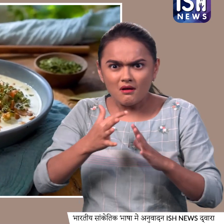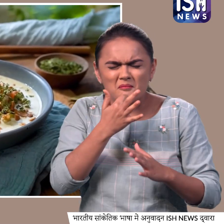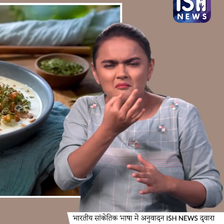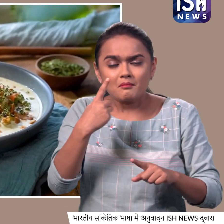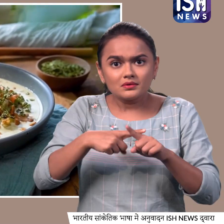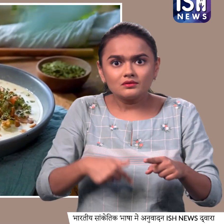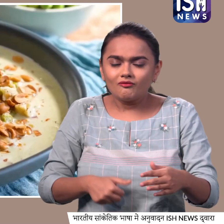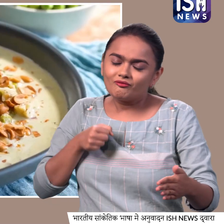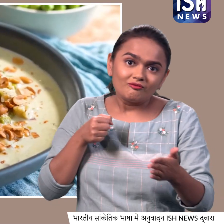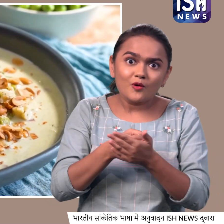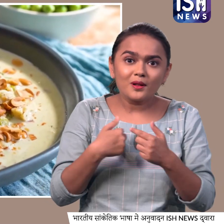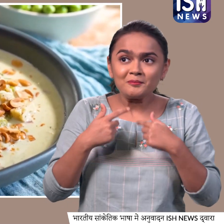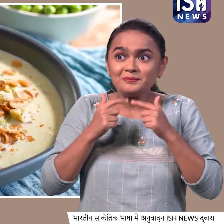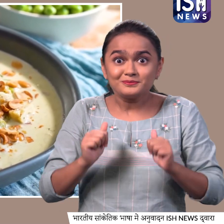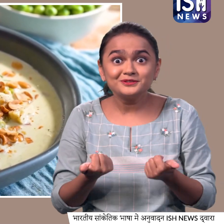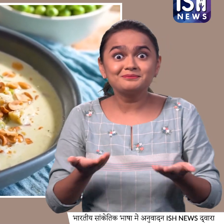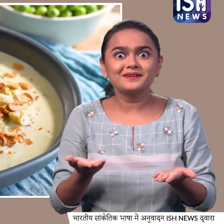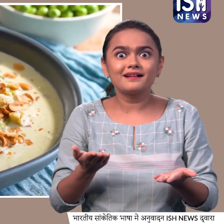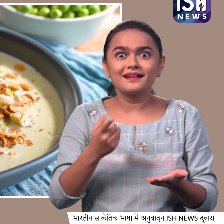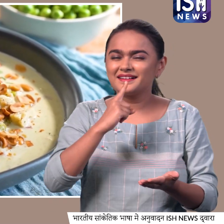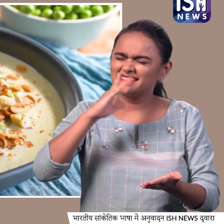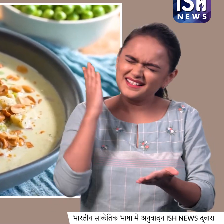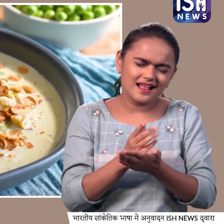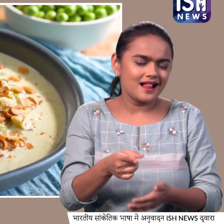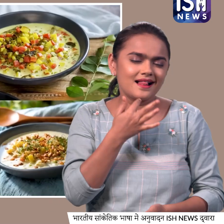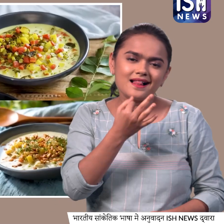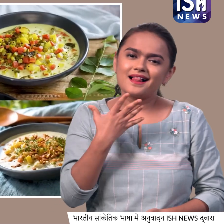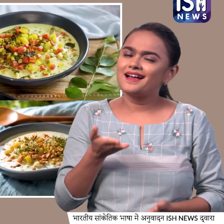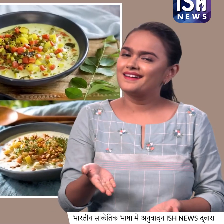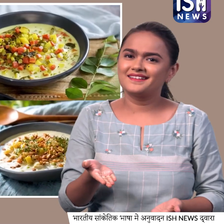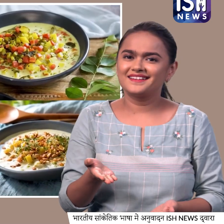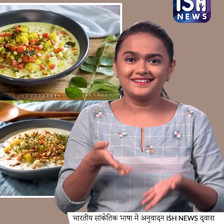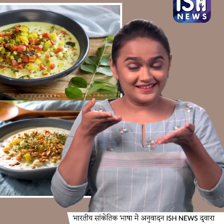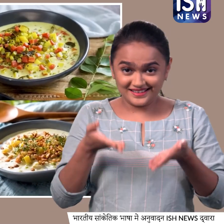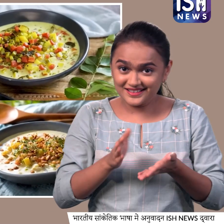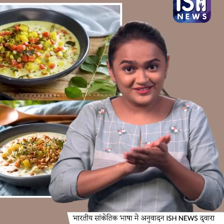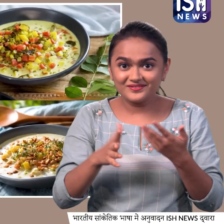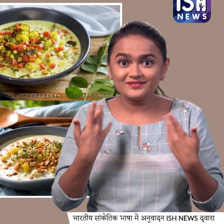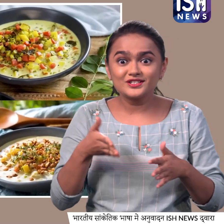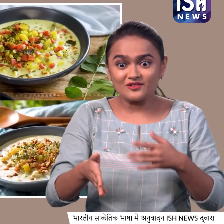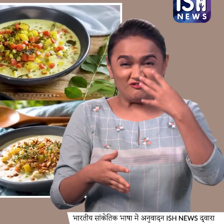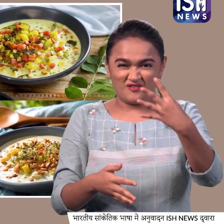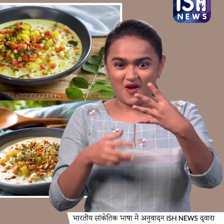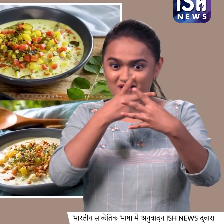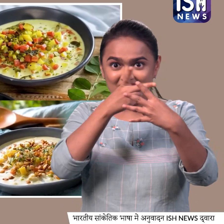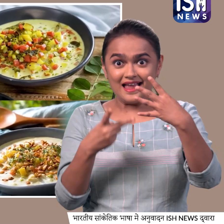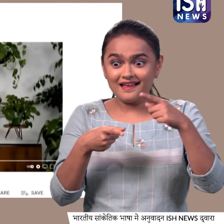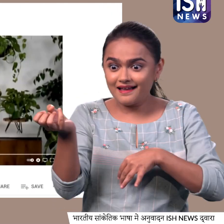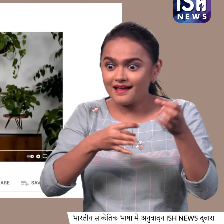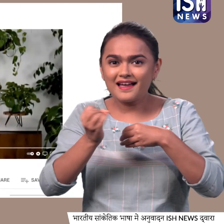रेसिपी बना सकते हैं ये सच म मिला जबाब है तो ये हो गई हमारी चारो रेसिपी तयार हमें